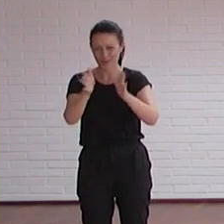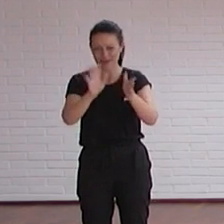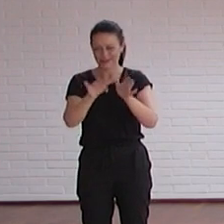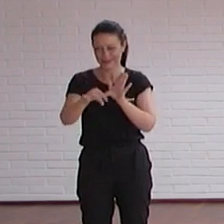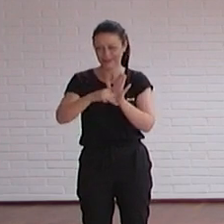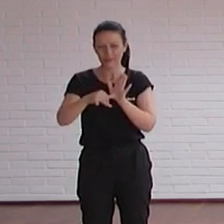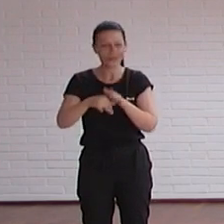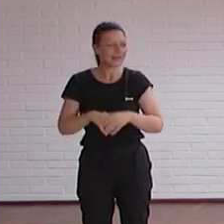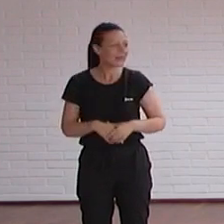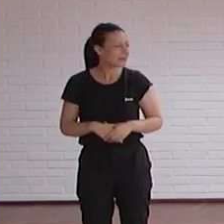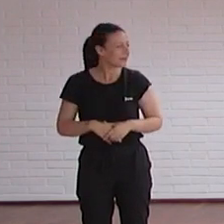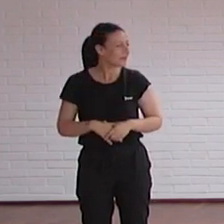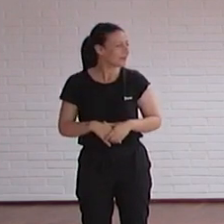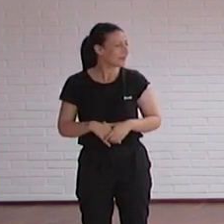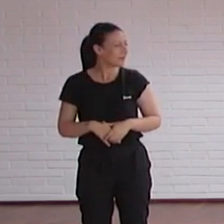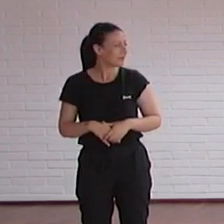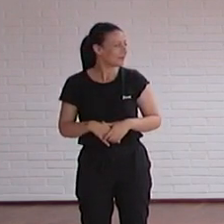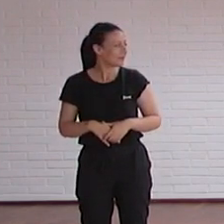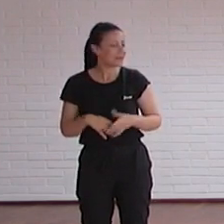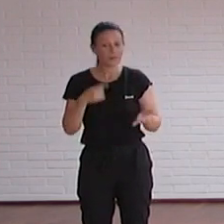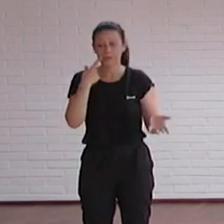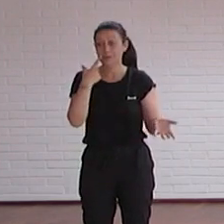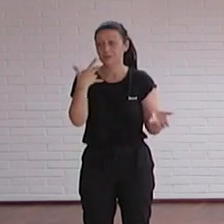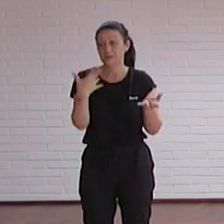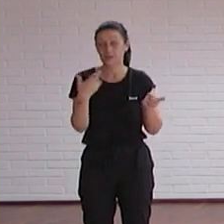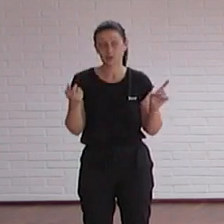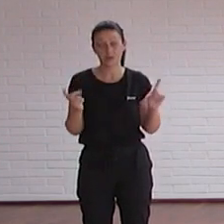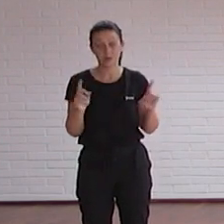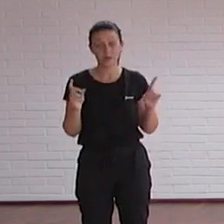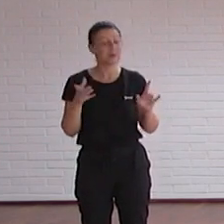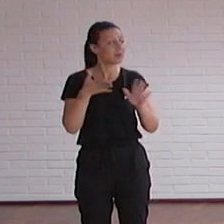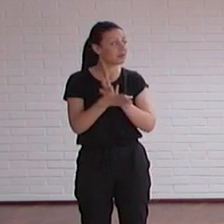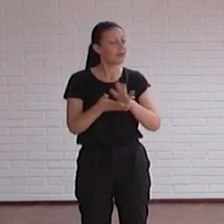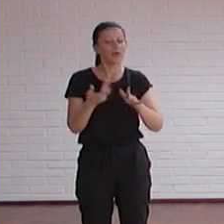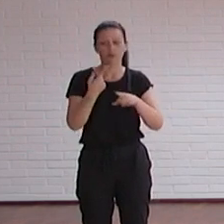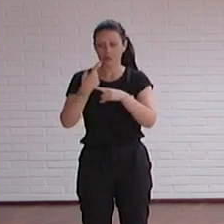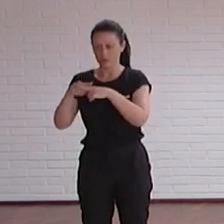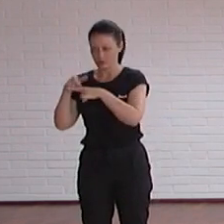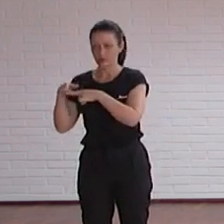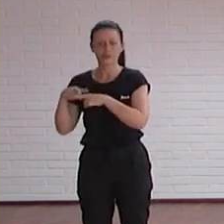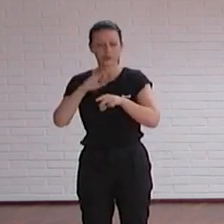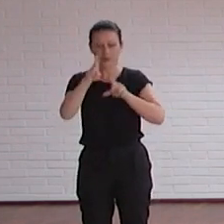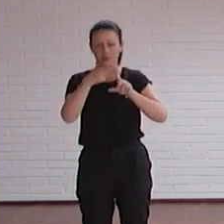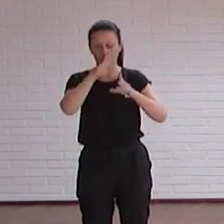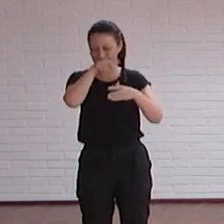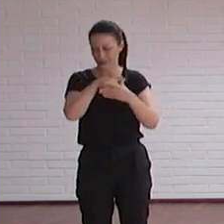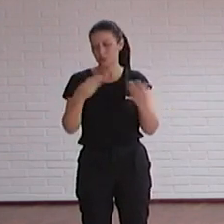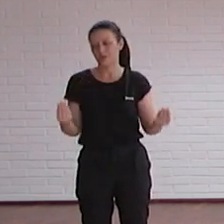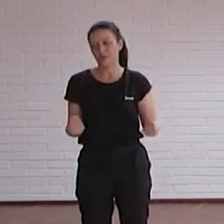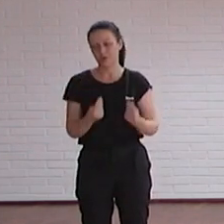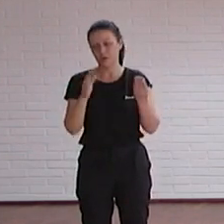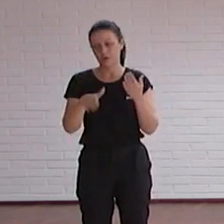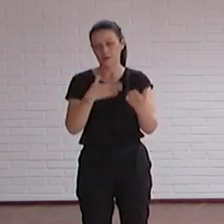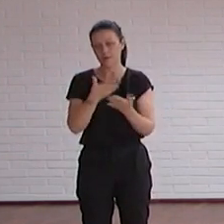ahí muy cerquita y quizás no se nota así a simple vista, pero se han mejorado muchas cosas de la página web para llegar